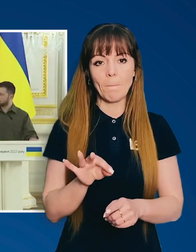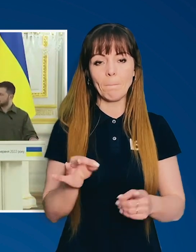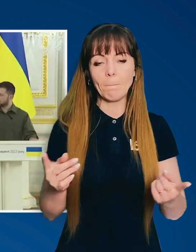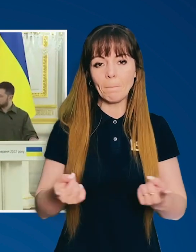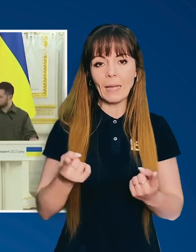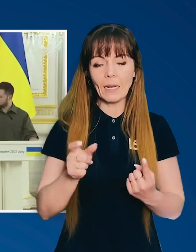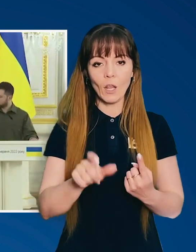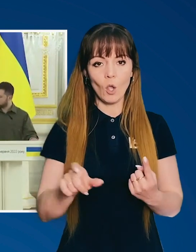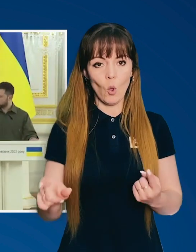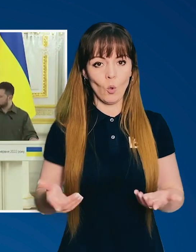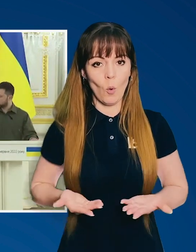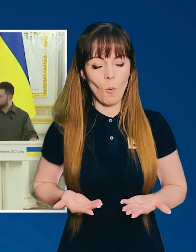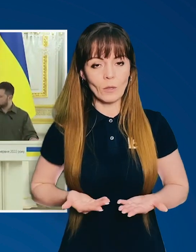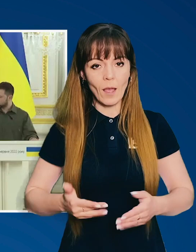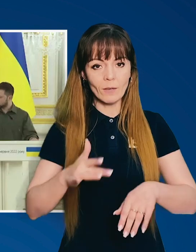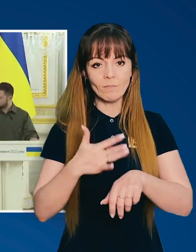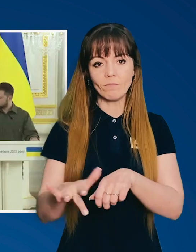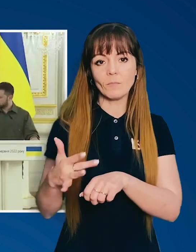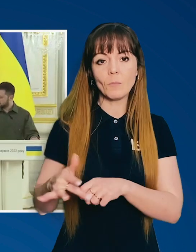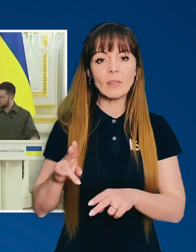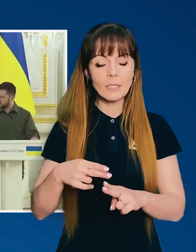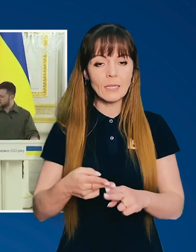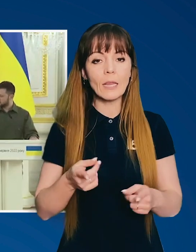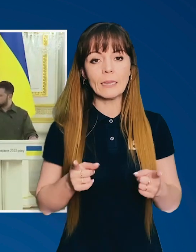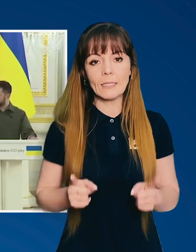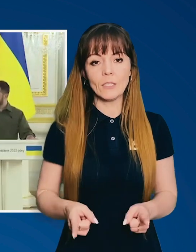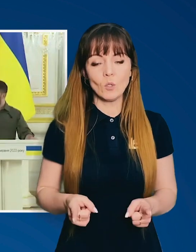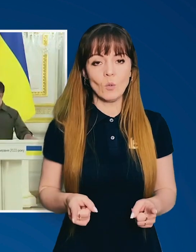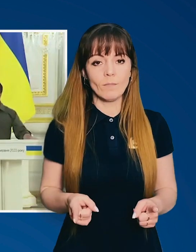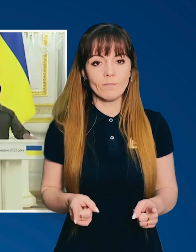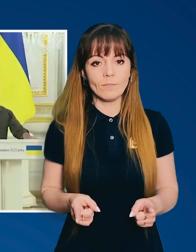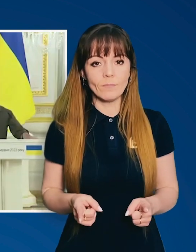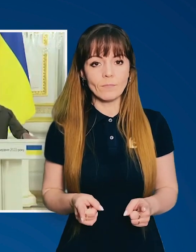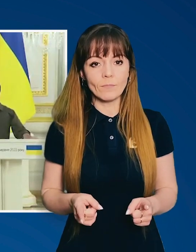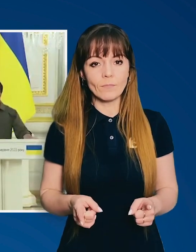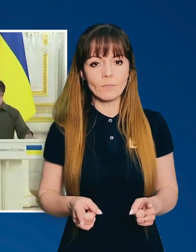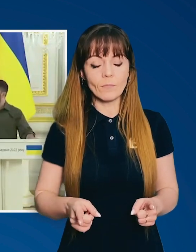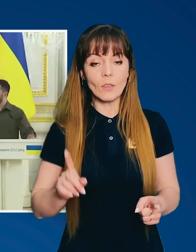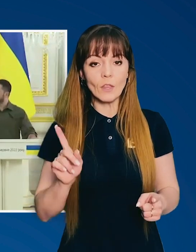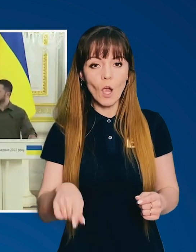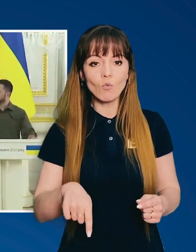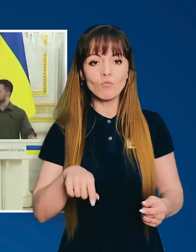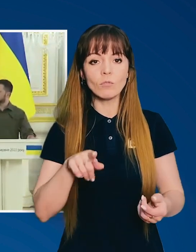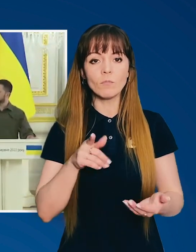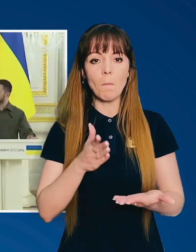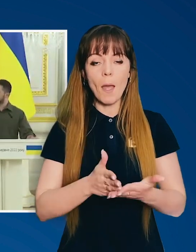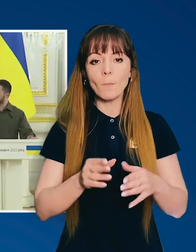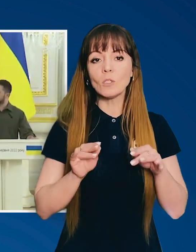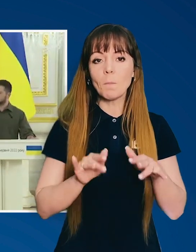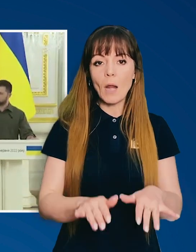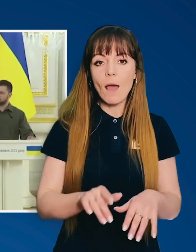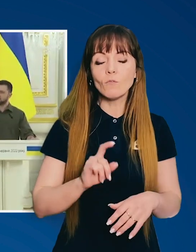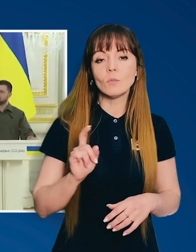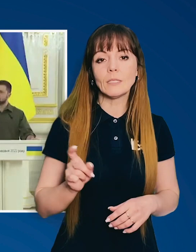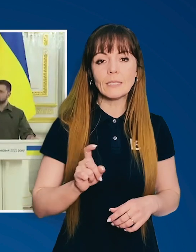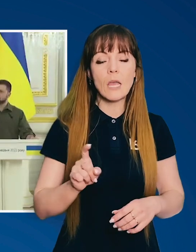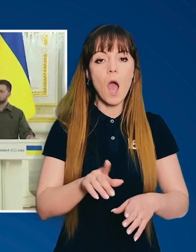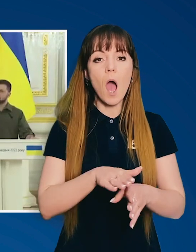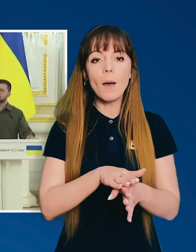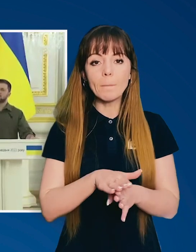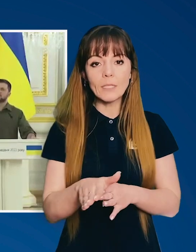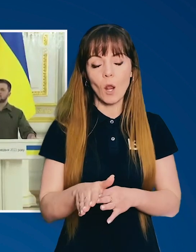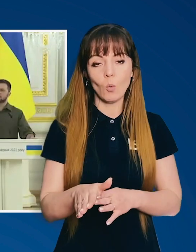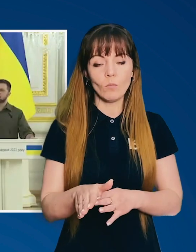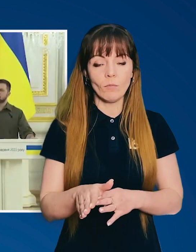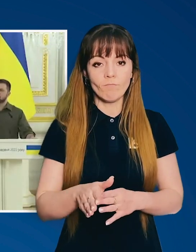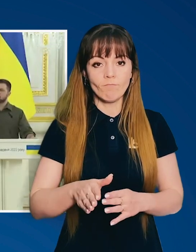європей на мирних громадян. Це дійсно також маємо справу